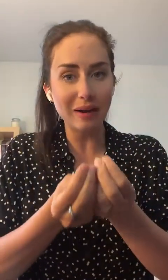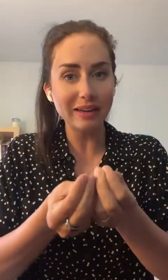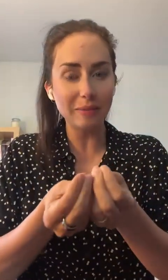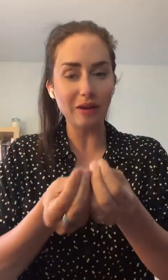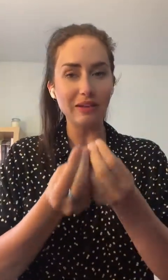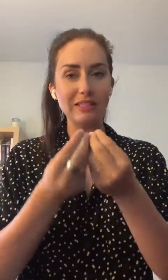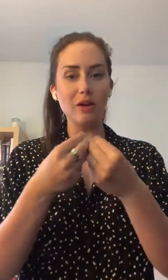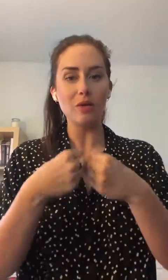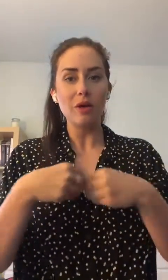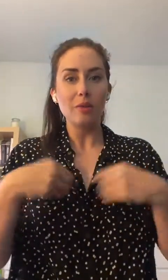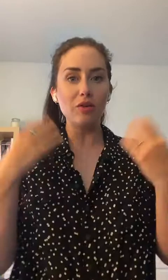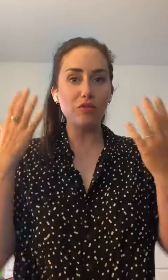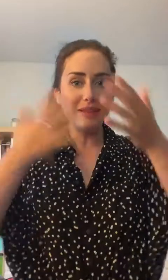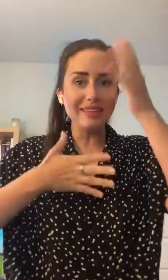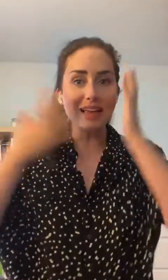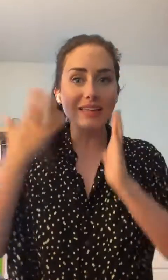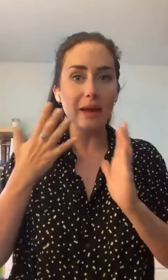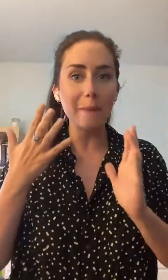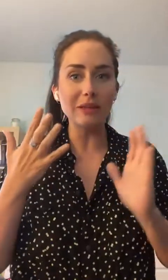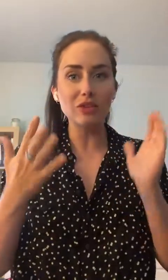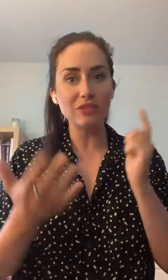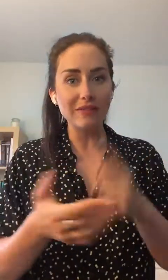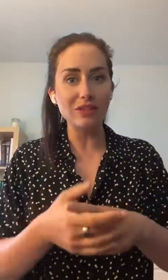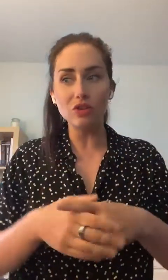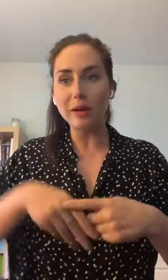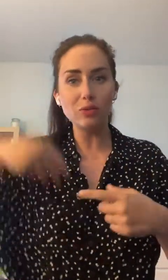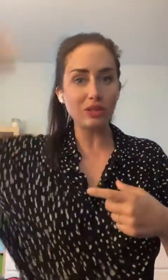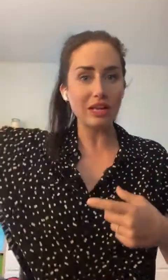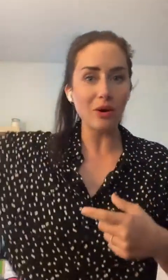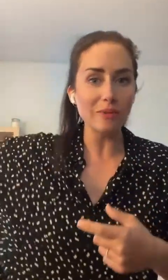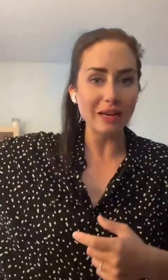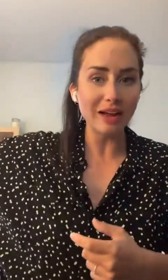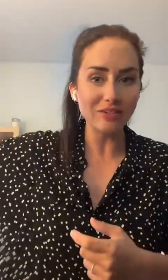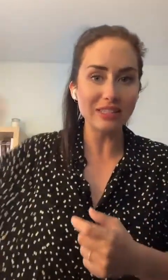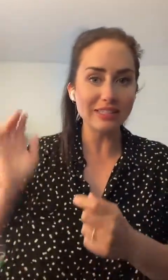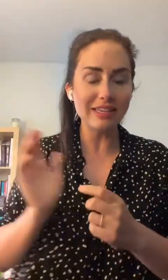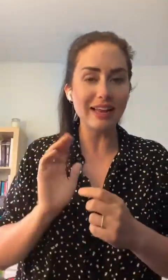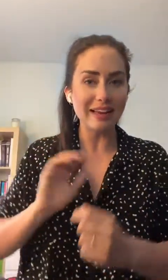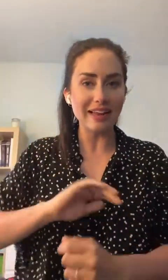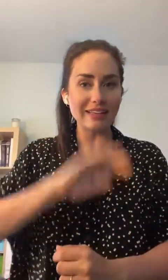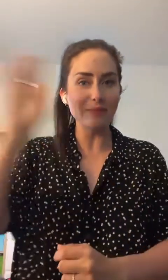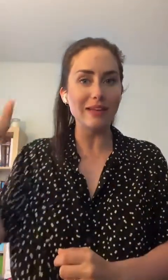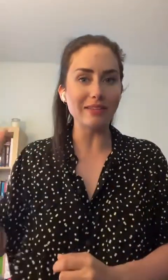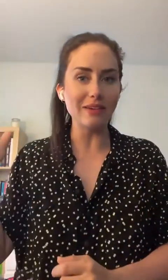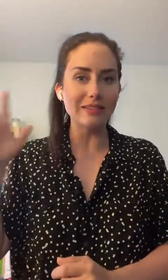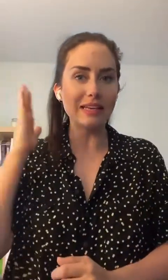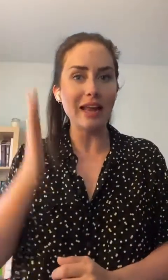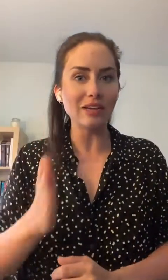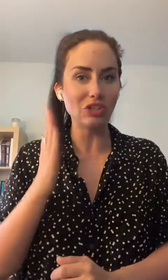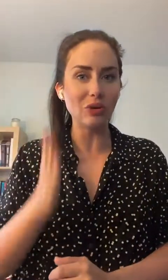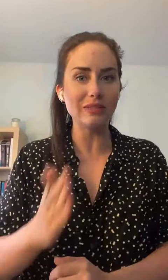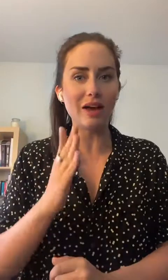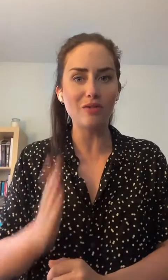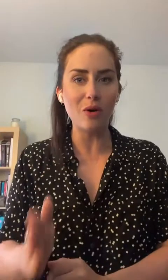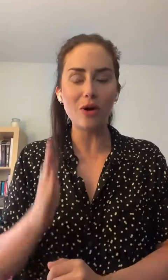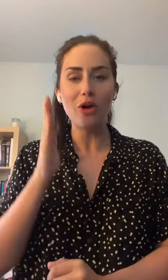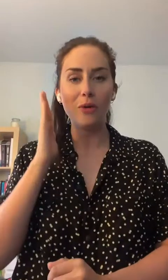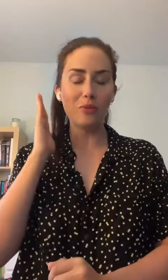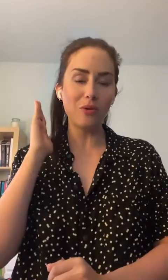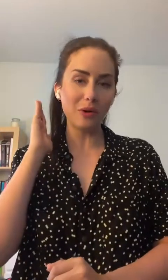plein d'imperfections. Puis là, vous mettez de la crème parce que vous avez sûrement écouté un de mes lèvres qui dit que la crème hydratante, c'est la chose à avoir pour